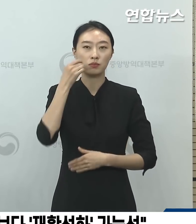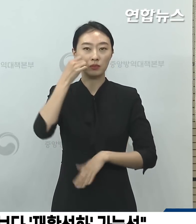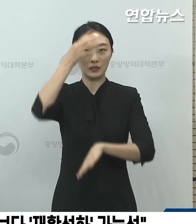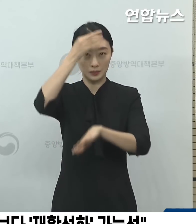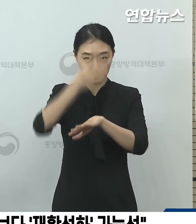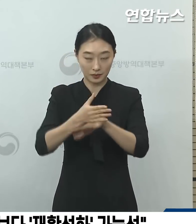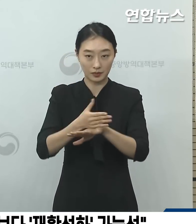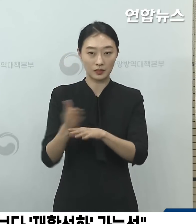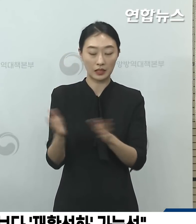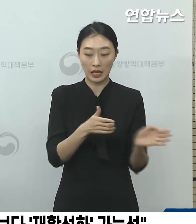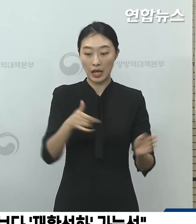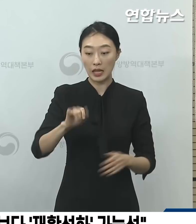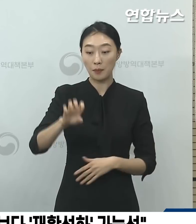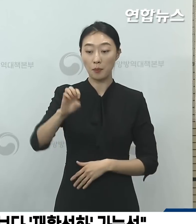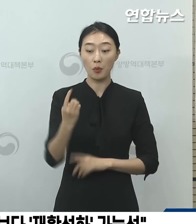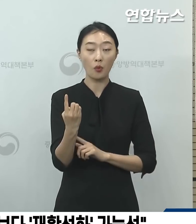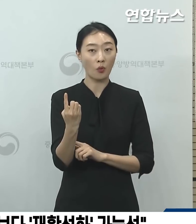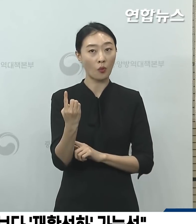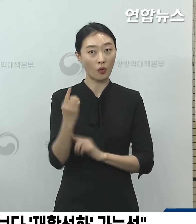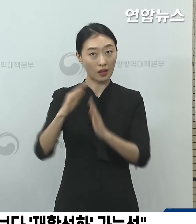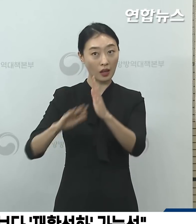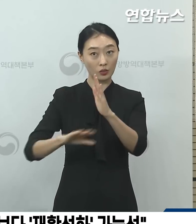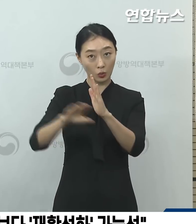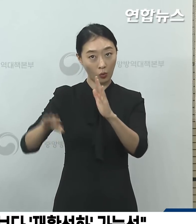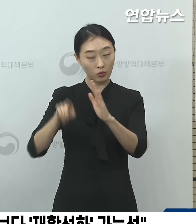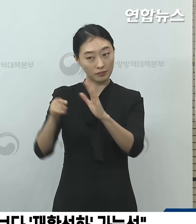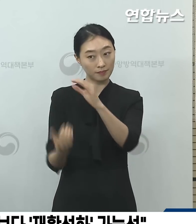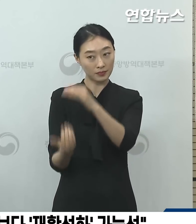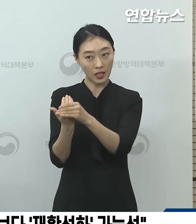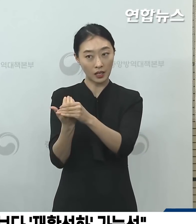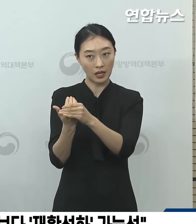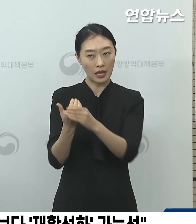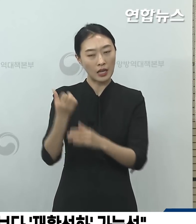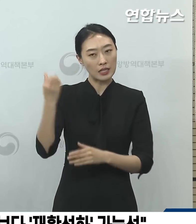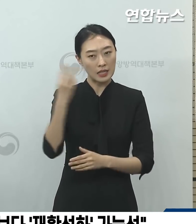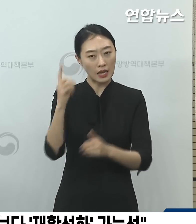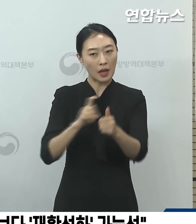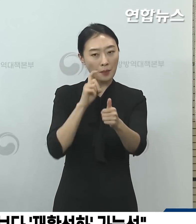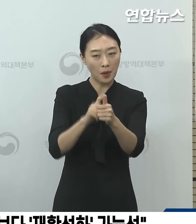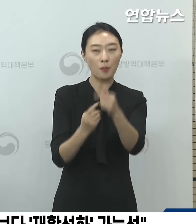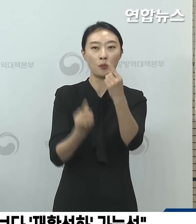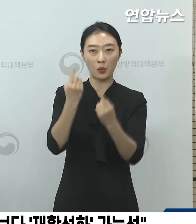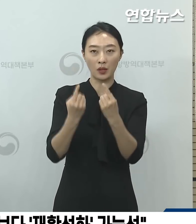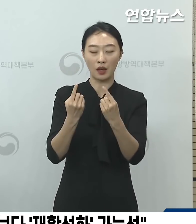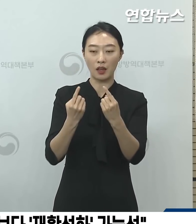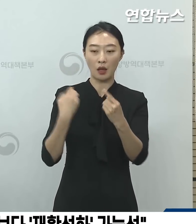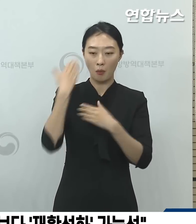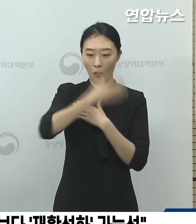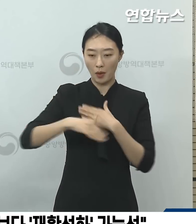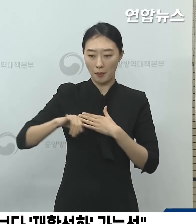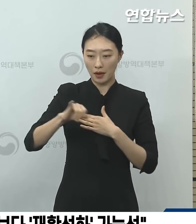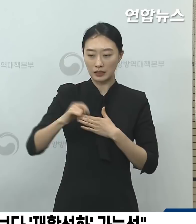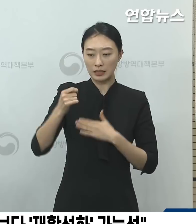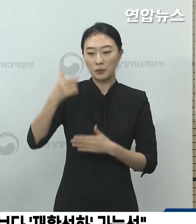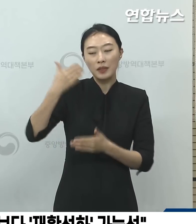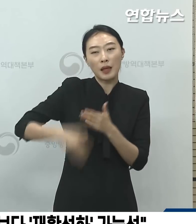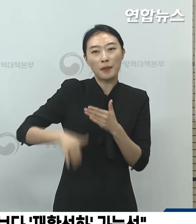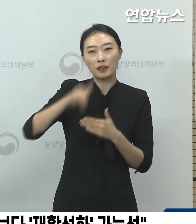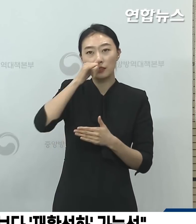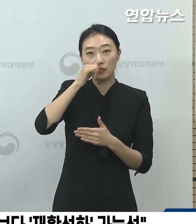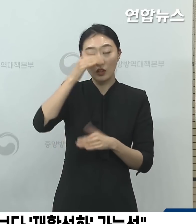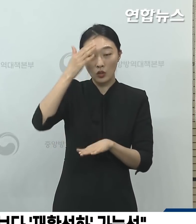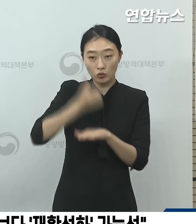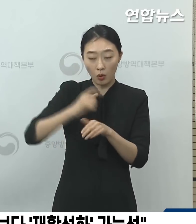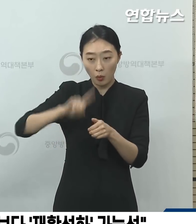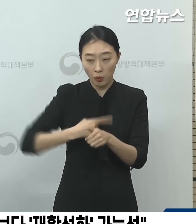대해서도 기간으로 따지면 그게 재감염의 확률보다는 재활성화됐거나 이럴 가능성이 많고 또